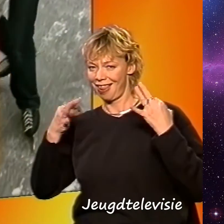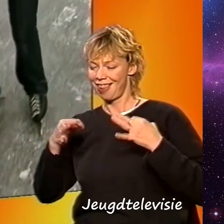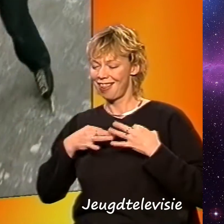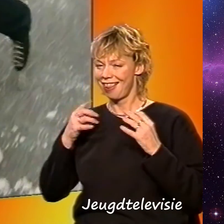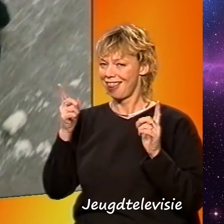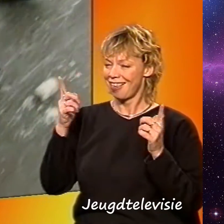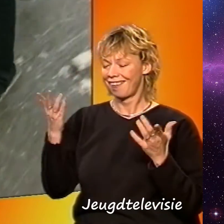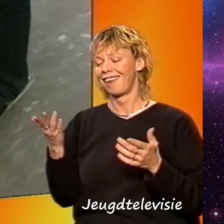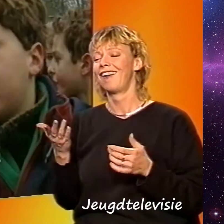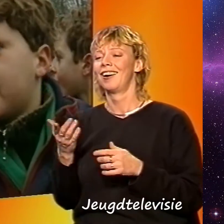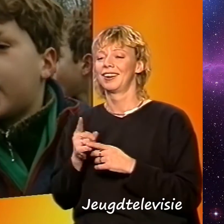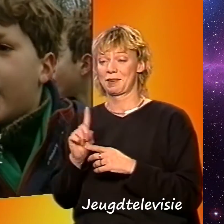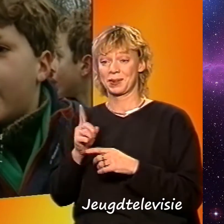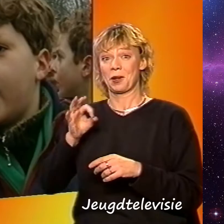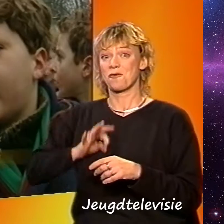groot voordeel.